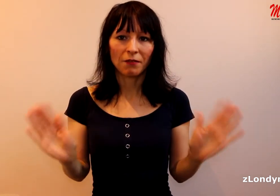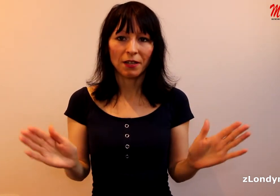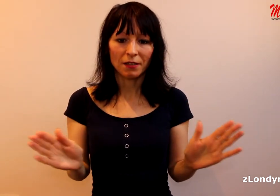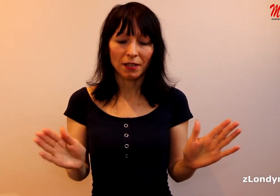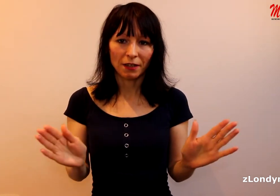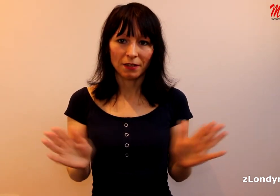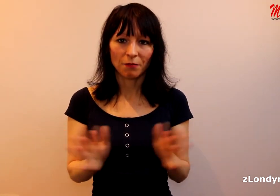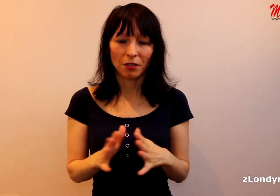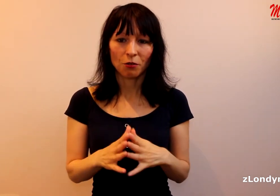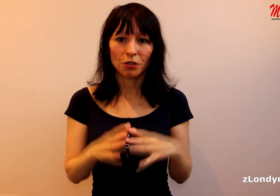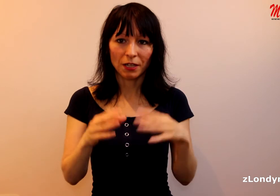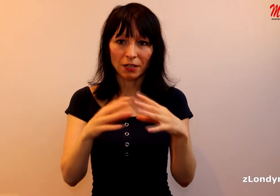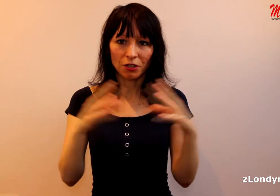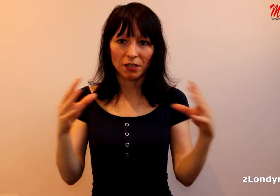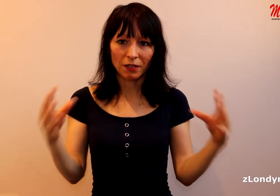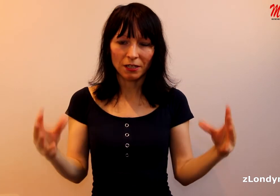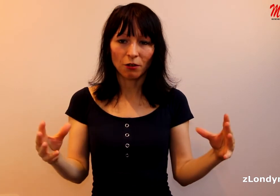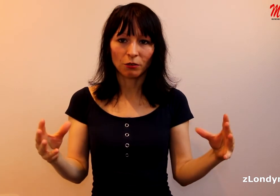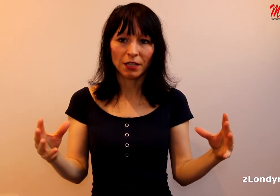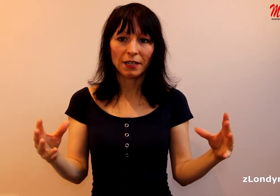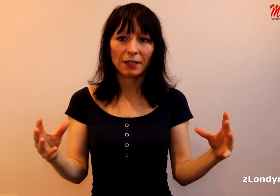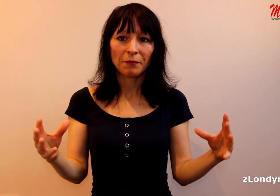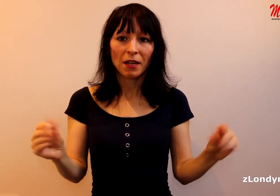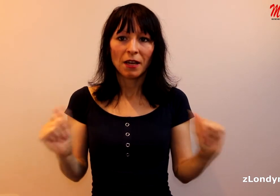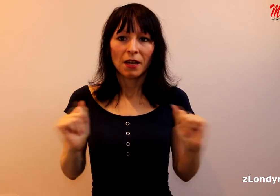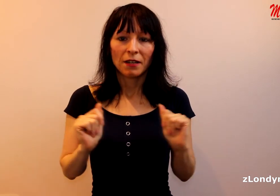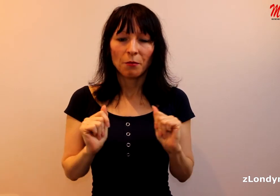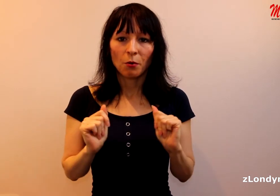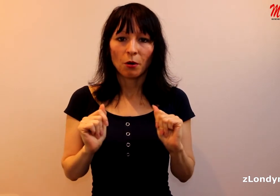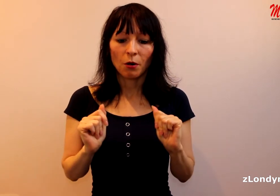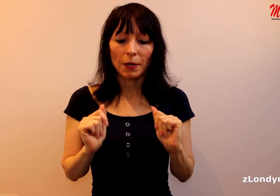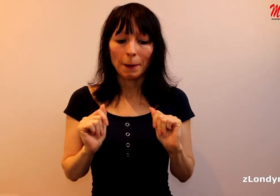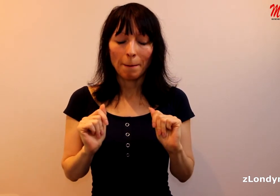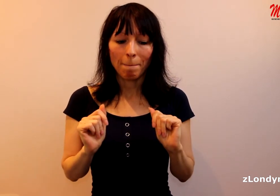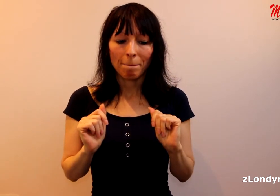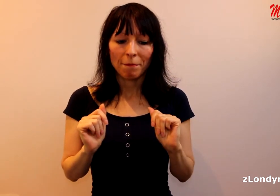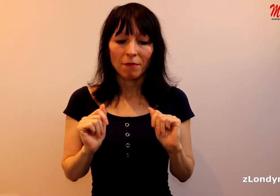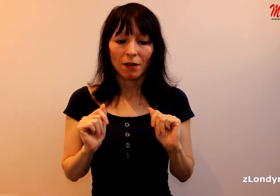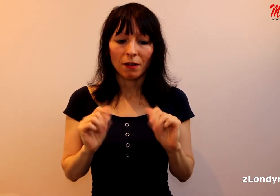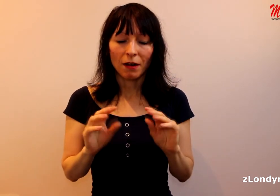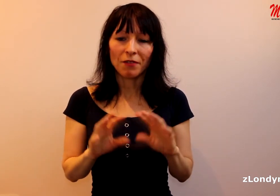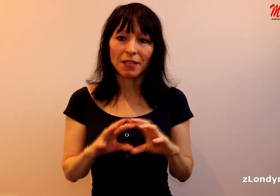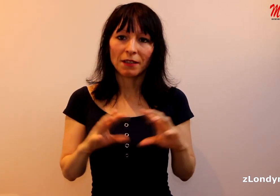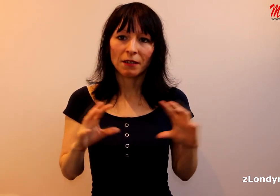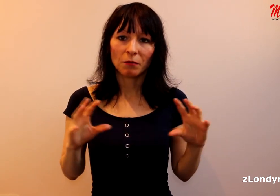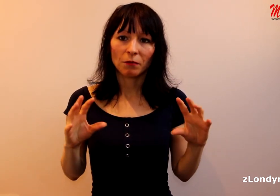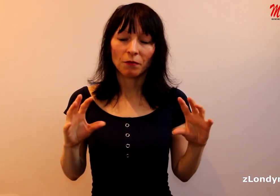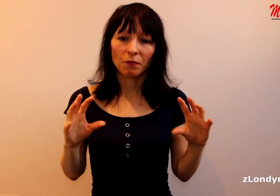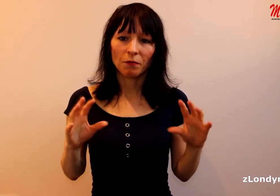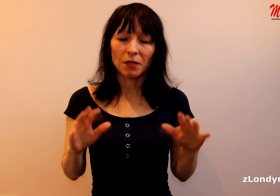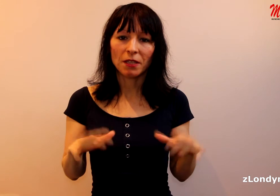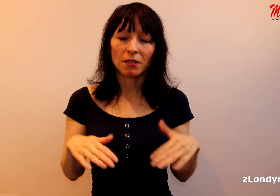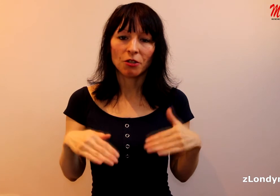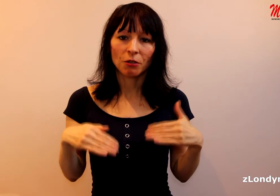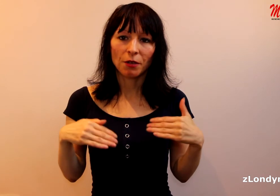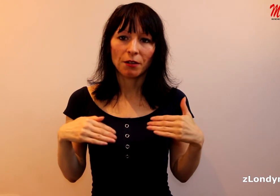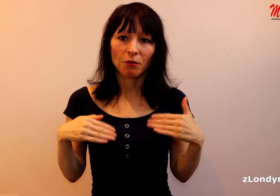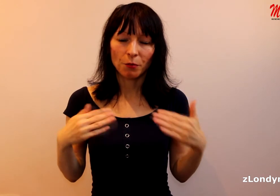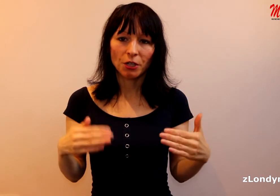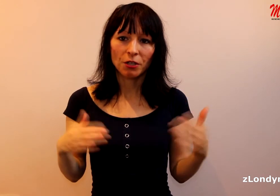výrazná, jaké jsem teďko řekla, že se vlastně oddělili, nebo a vidíte tam, myslíte si, že to je dobře, že